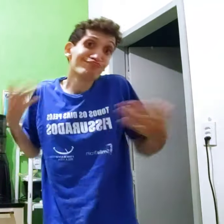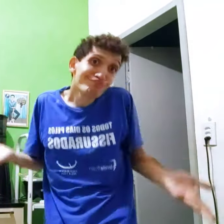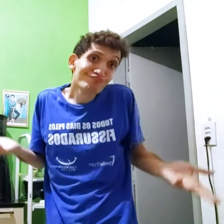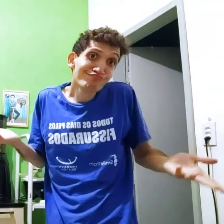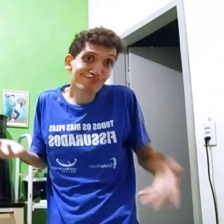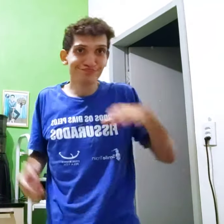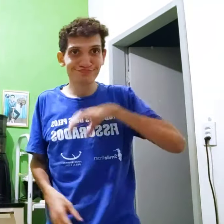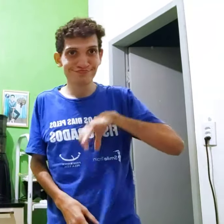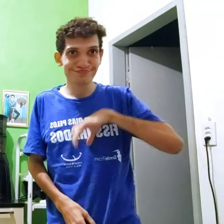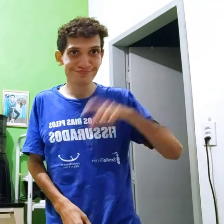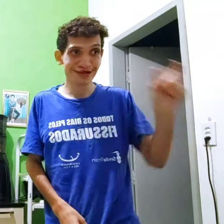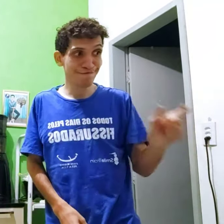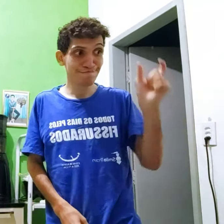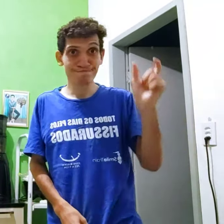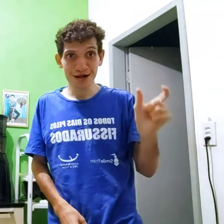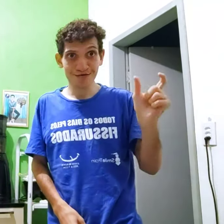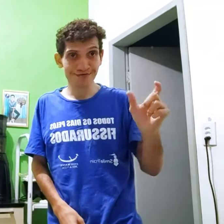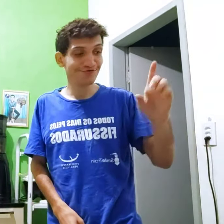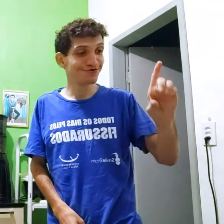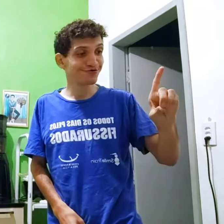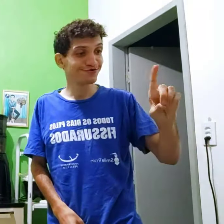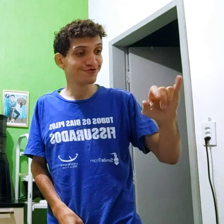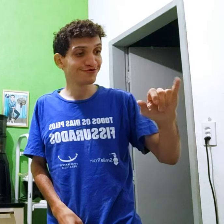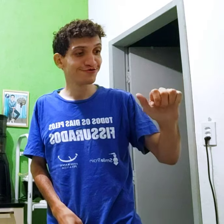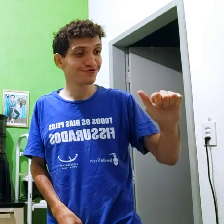TARATATATARATATATÁ Português, palavra